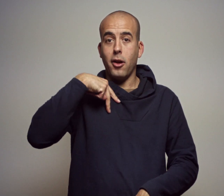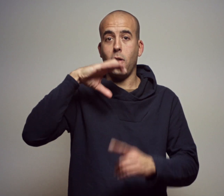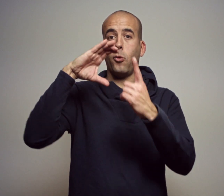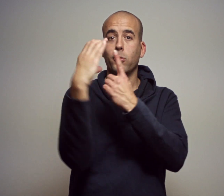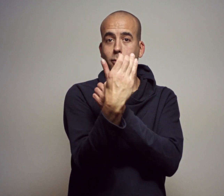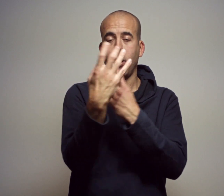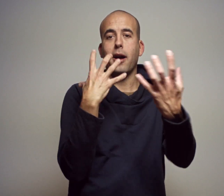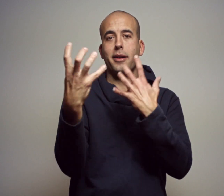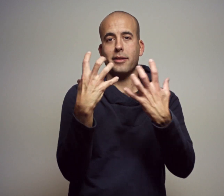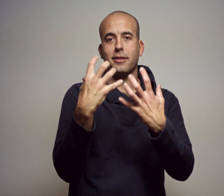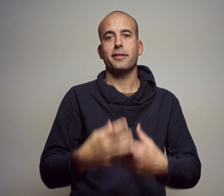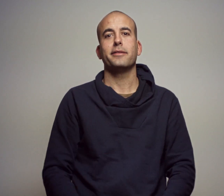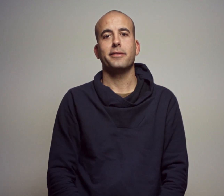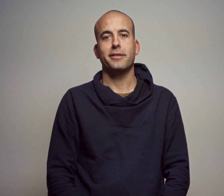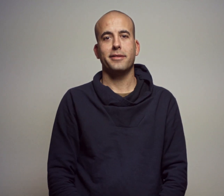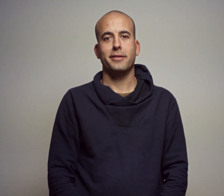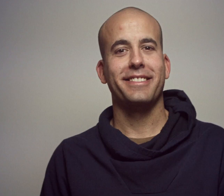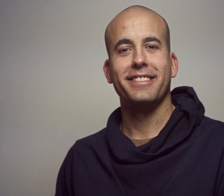Nacional de la Cultura i de les Arts.